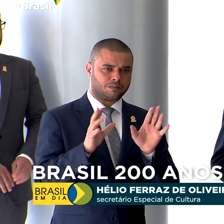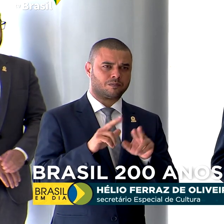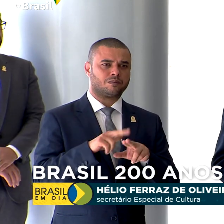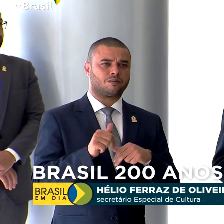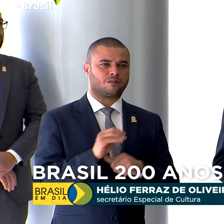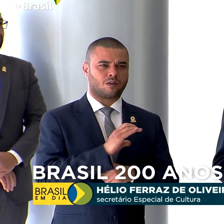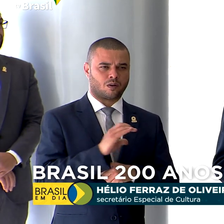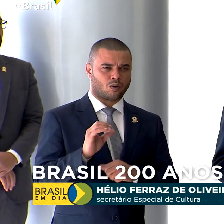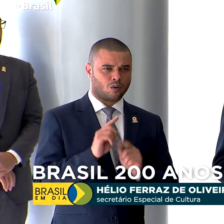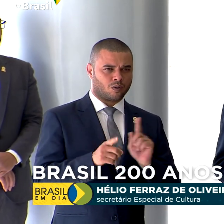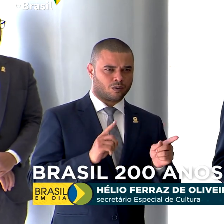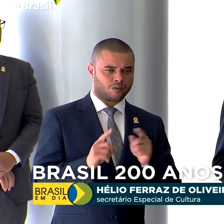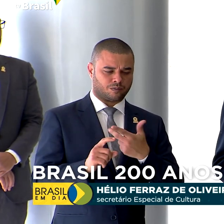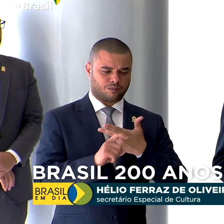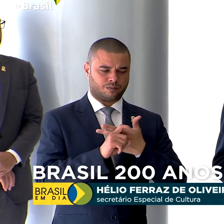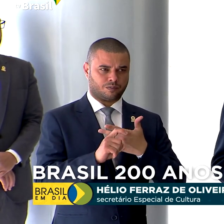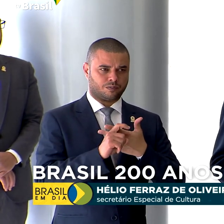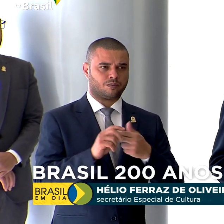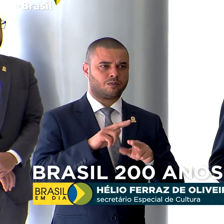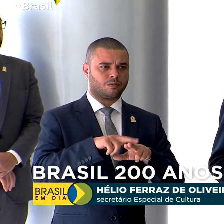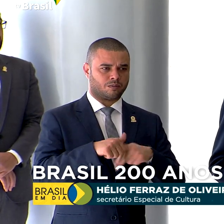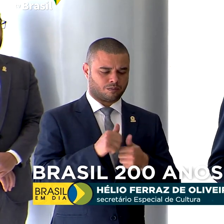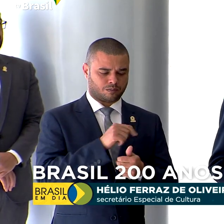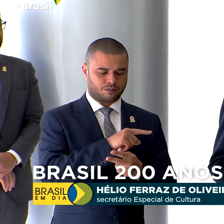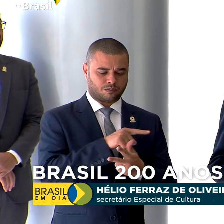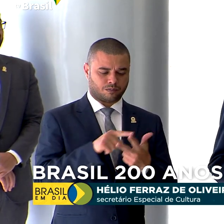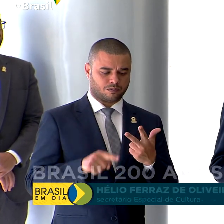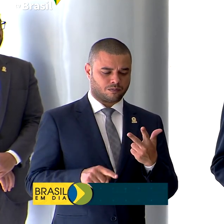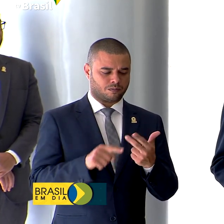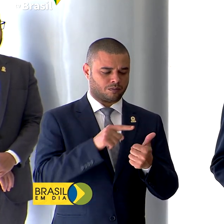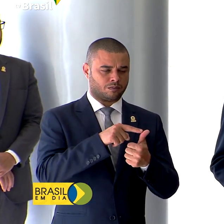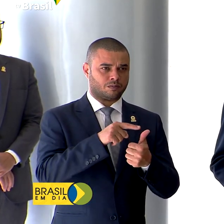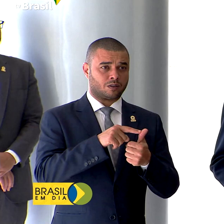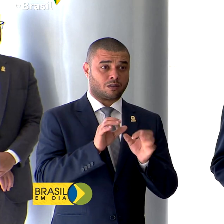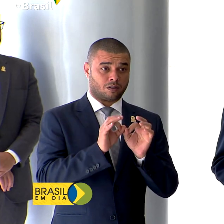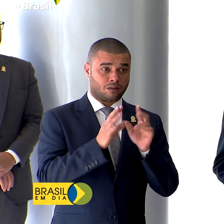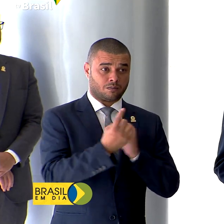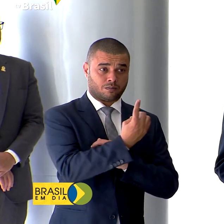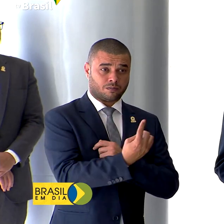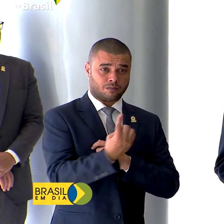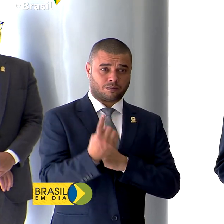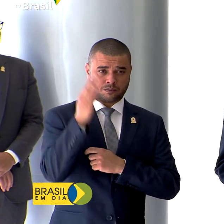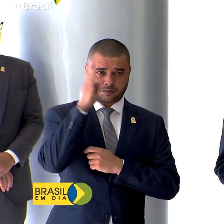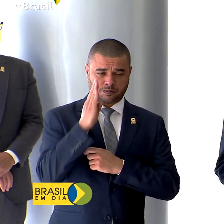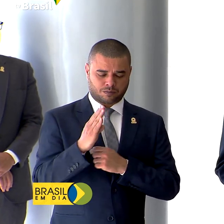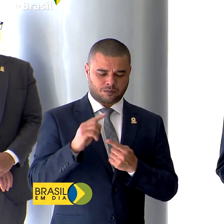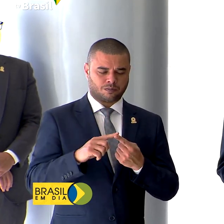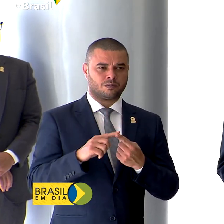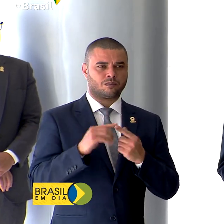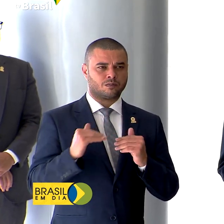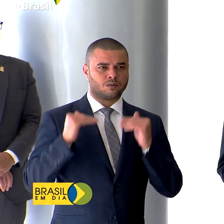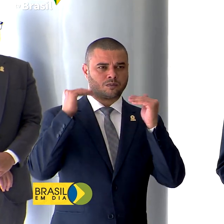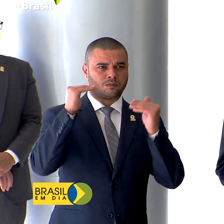três pilares. Liberdade para cada brasileiro, soberania para a nossa nação e independência para todos. D